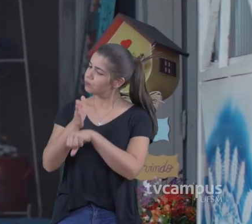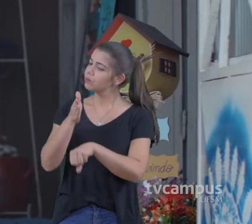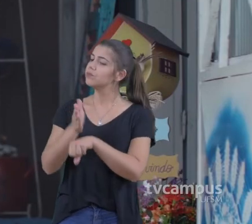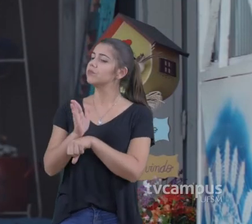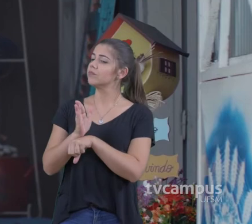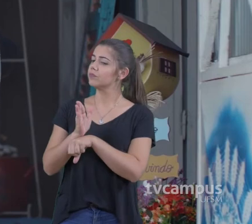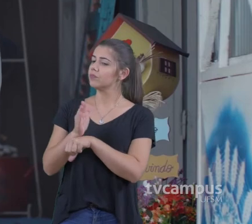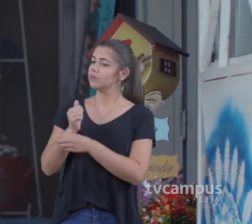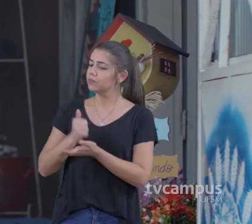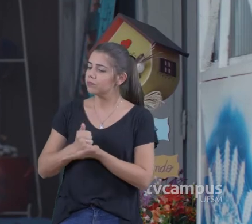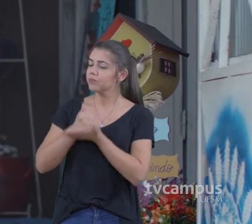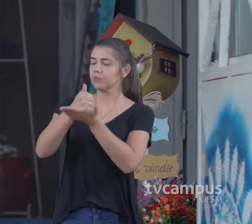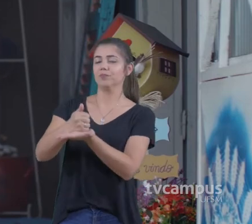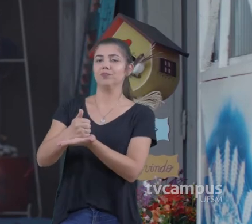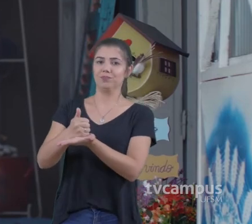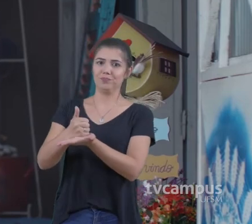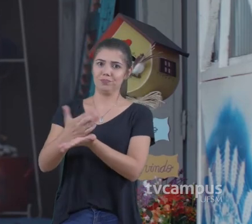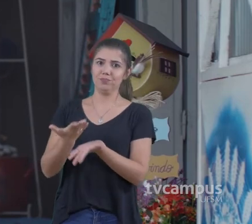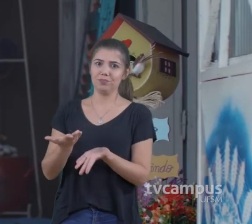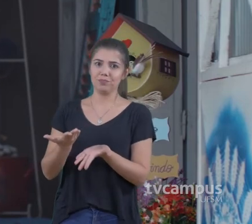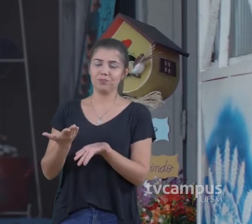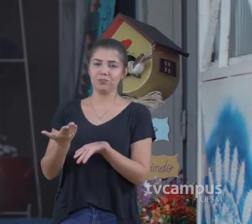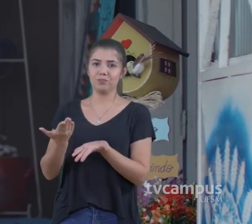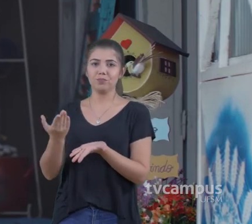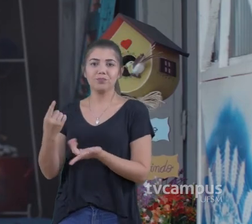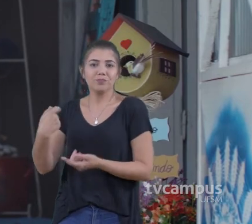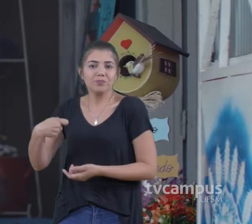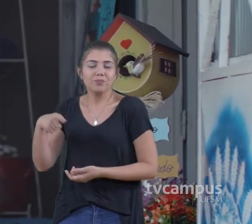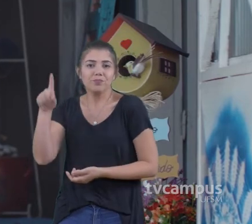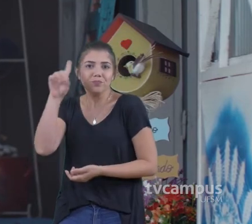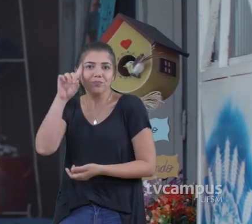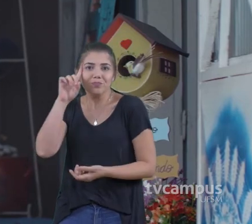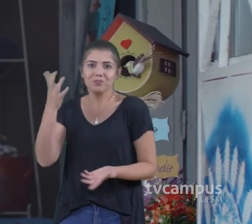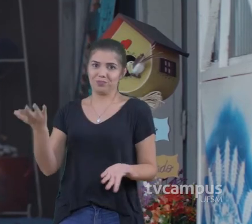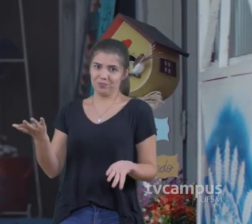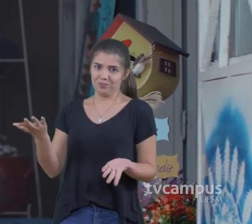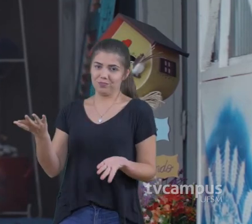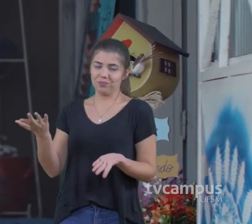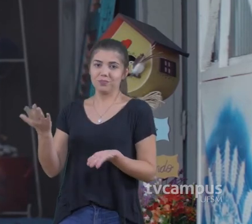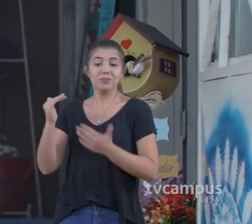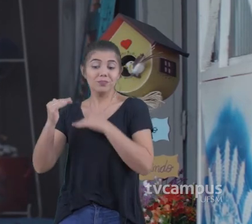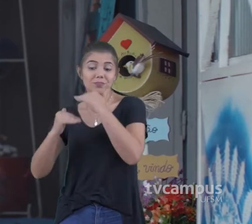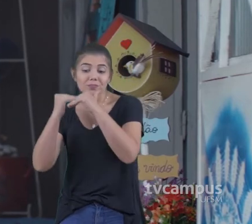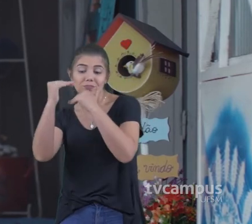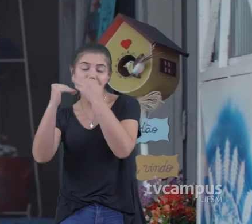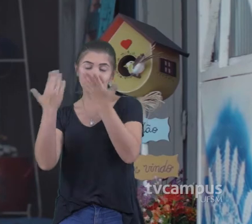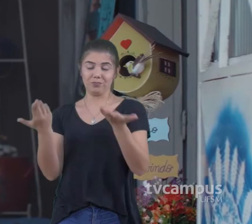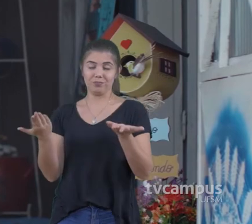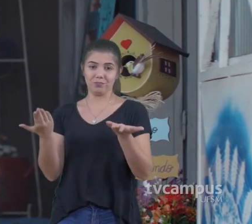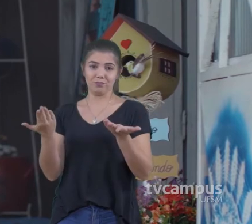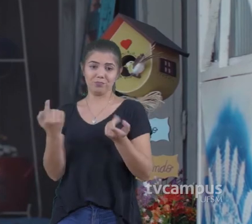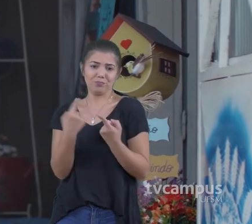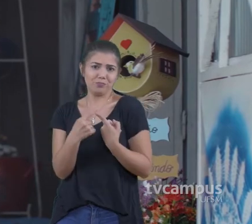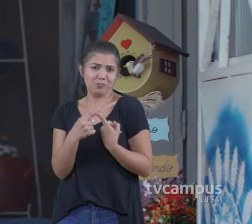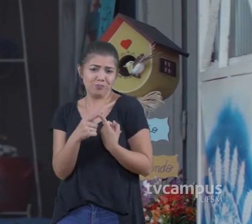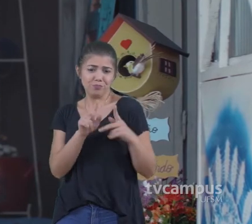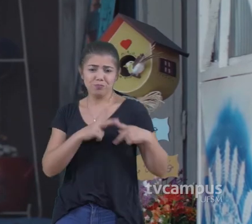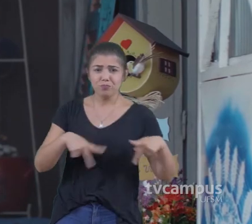E a partir disso Trazer isso para a vida Do cotidiano deles Porque é o que faz O desenvolvimento Se a população Não conhece o que tem A gente não valoriza